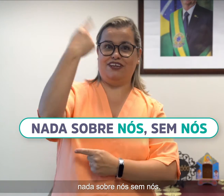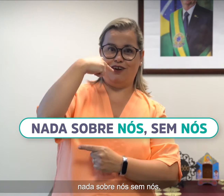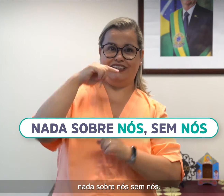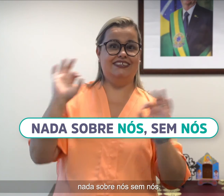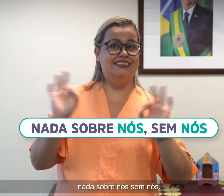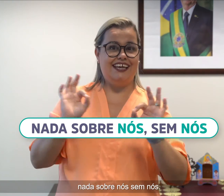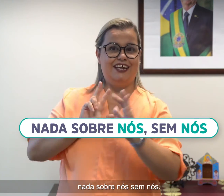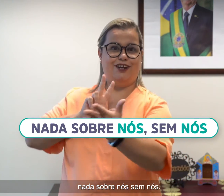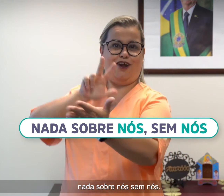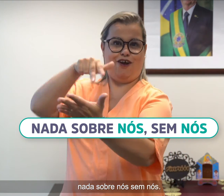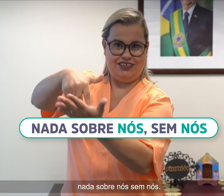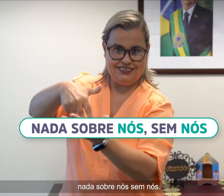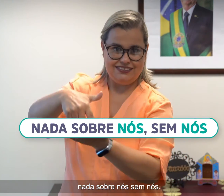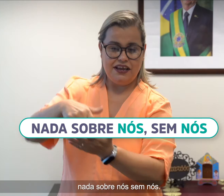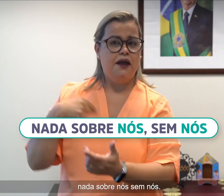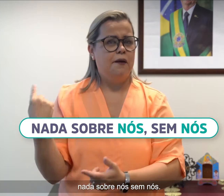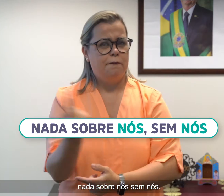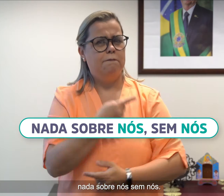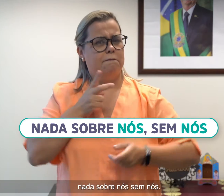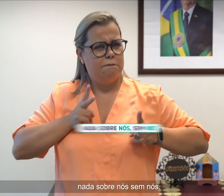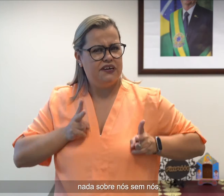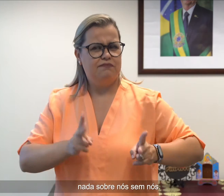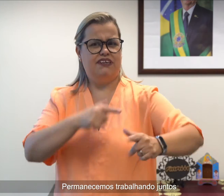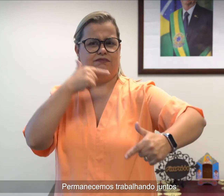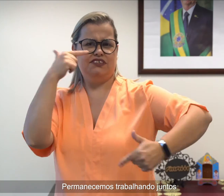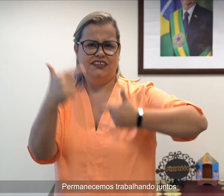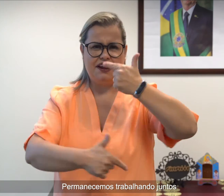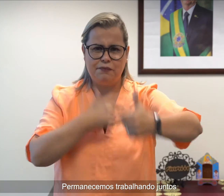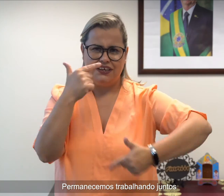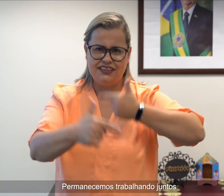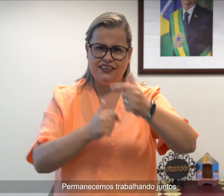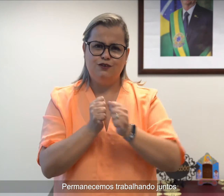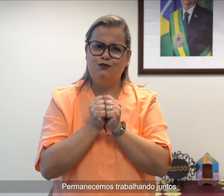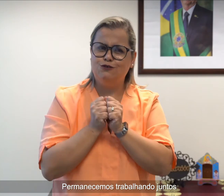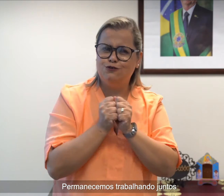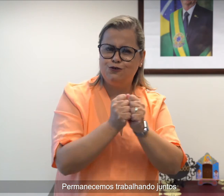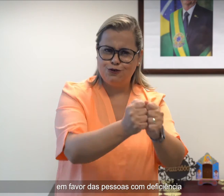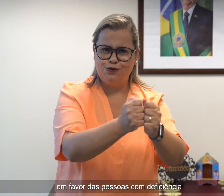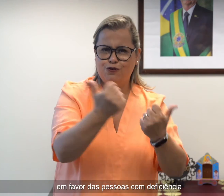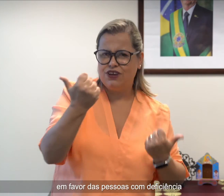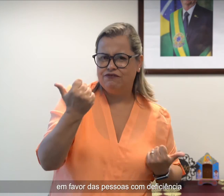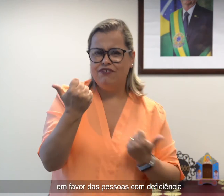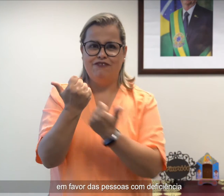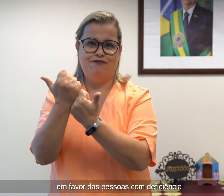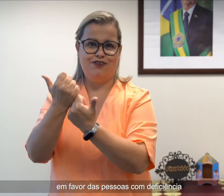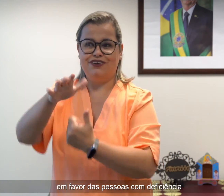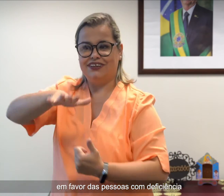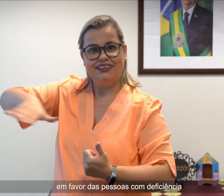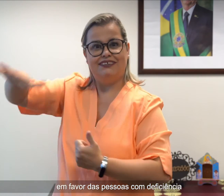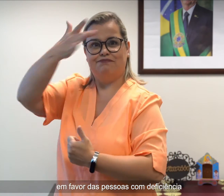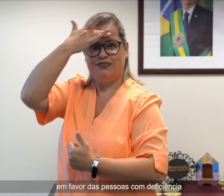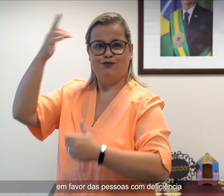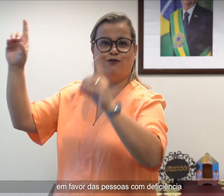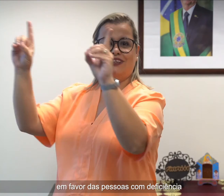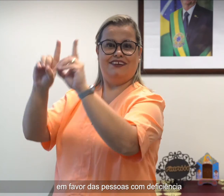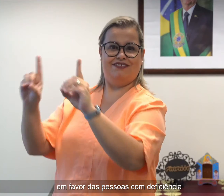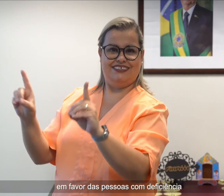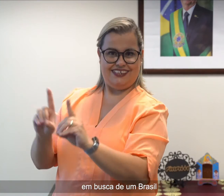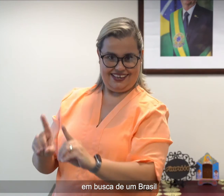Sem Nós. Nada Sobre Nós Sem Nós. Permanecemos trabalhando juntos em favor das pessoas com deficiência e